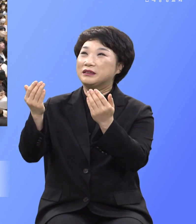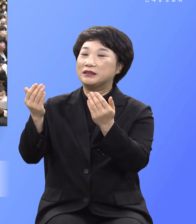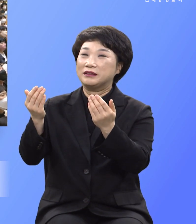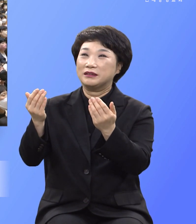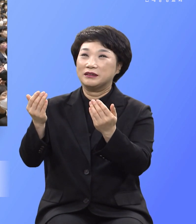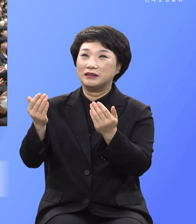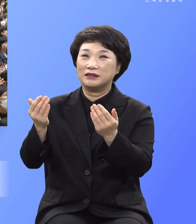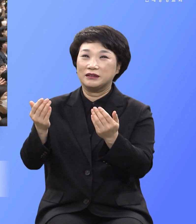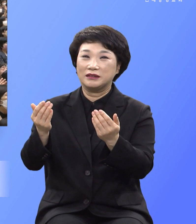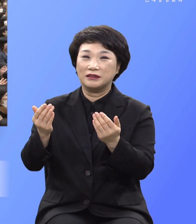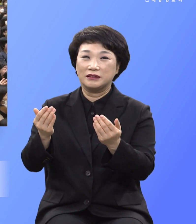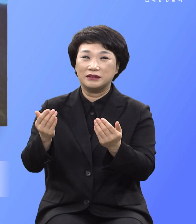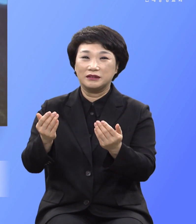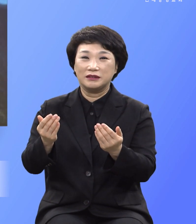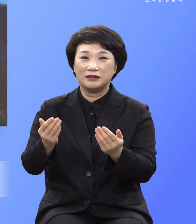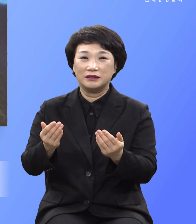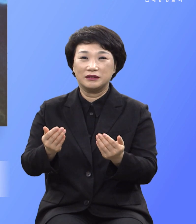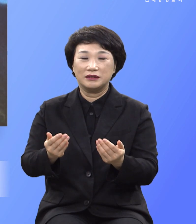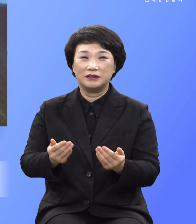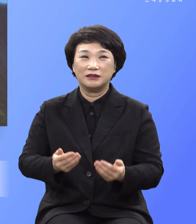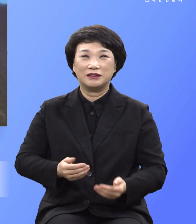하나님의 은혜